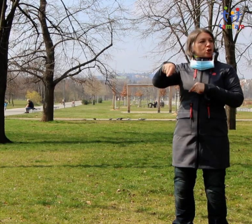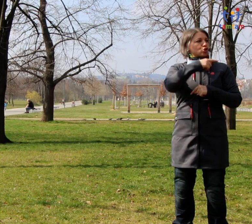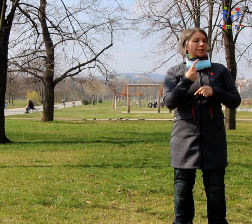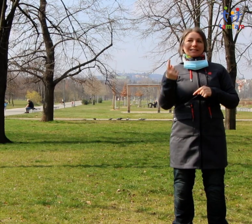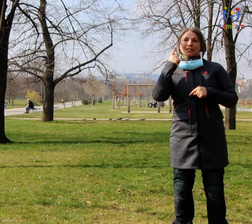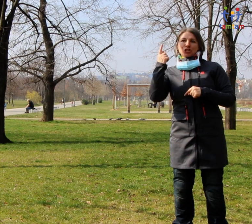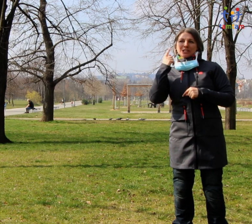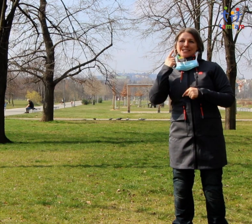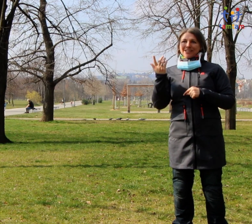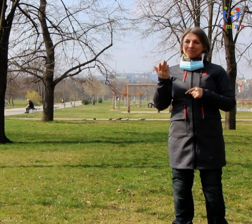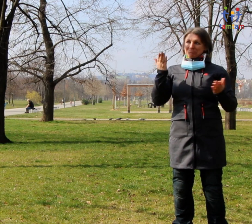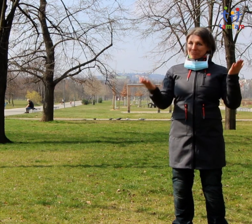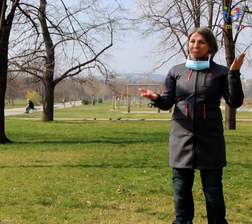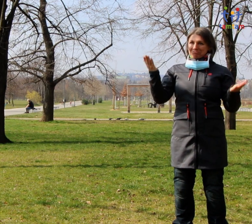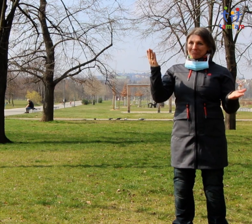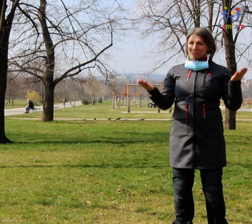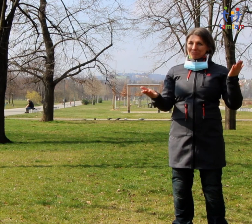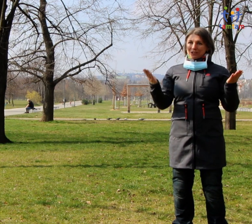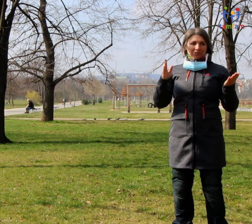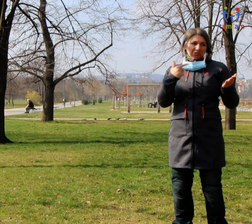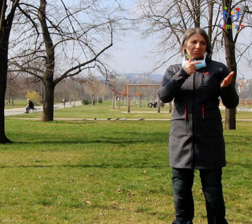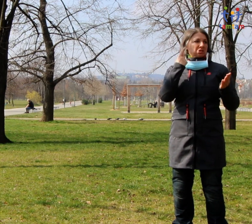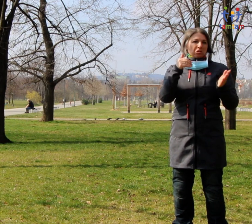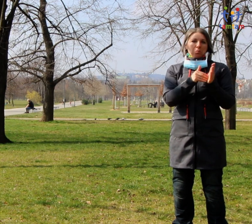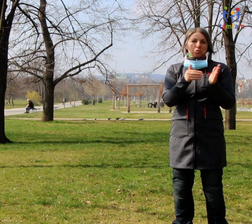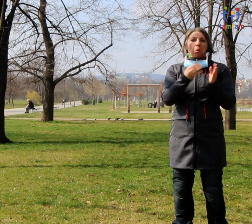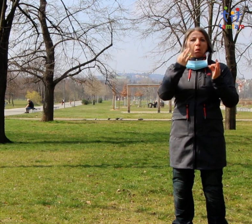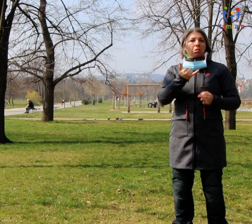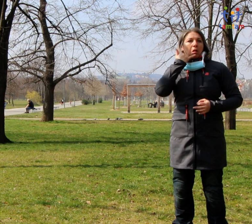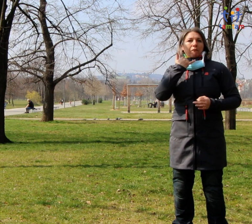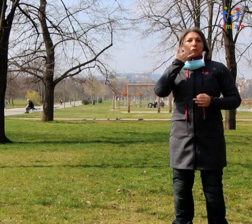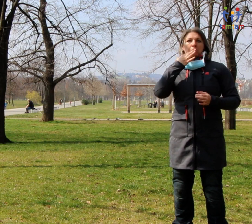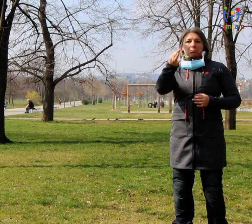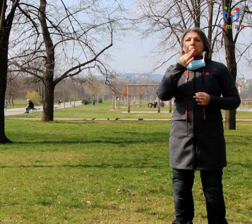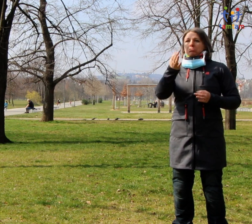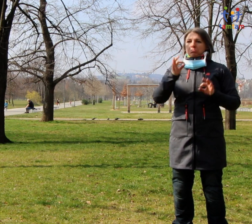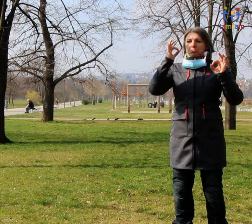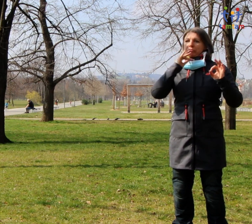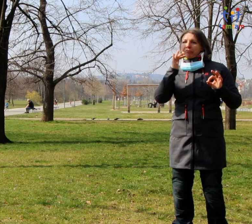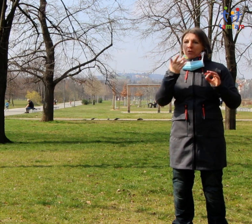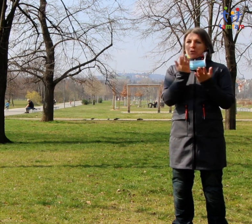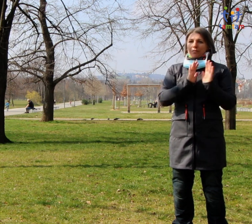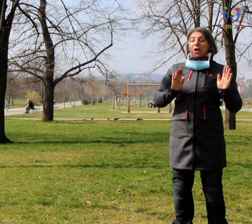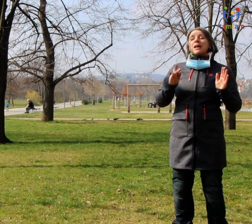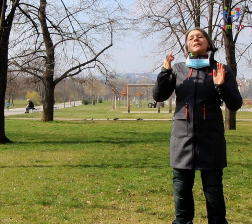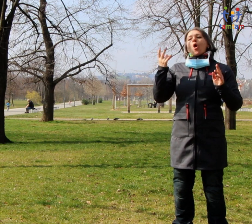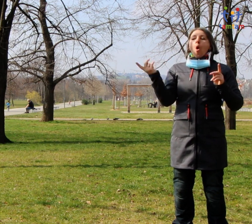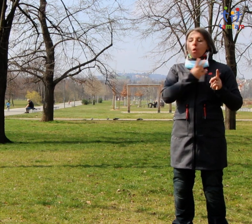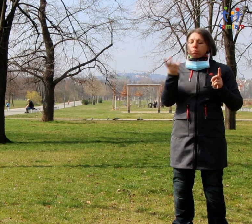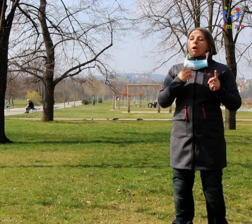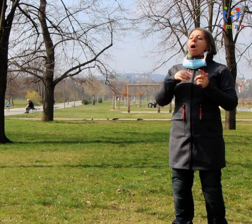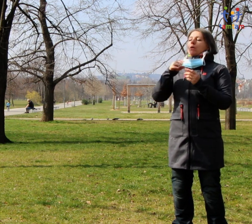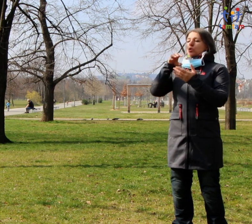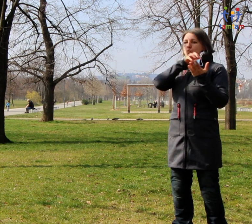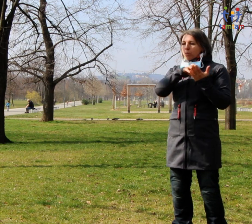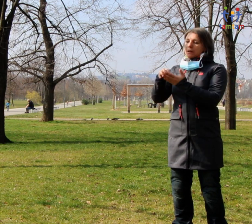jejich vrstevníci, kteří slyší, nedovedou. Takže každá ta skupina má svoje výhody a nevýhody, ale potřeby máme